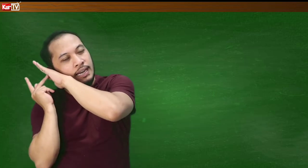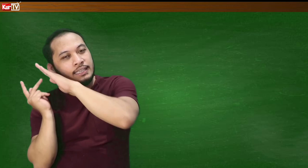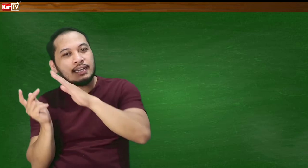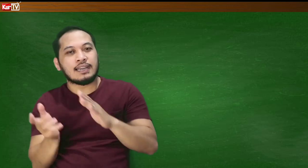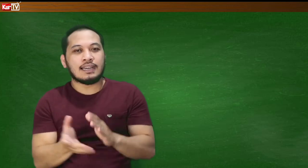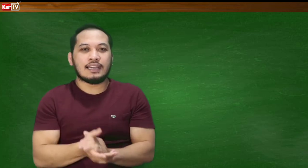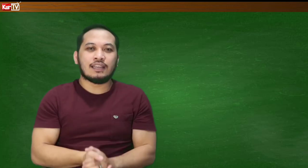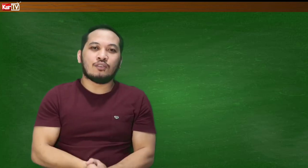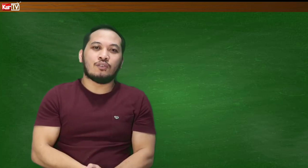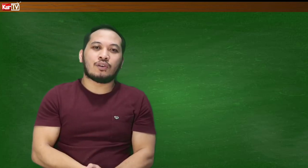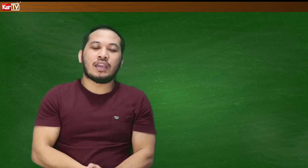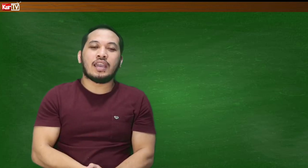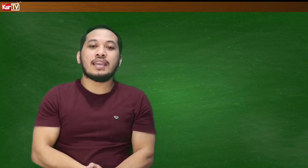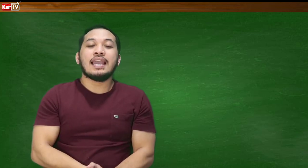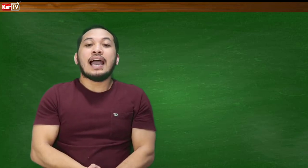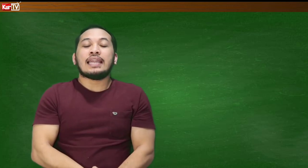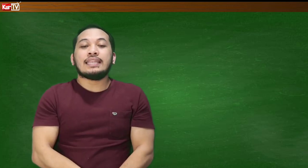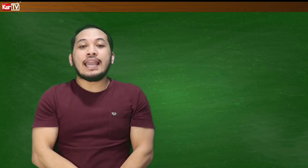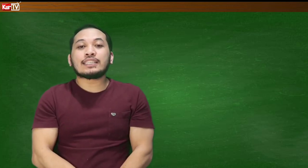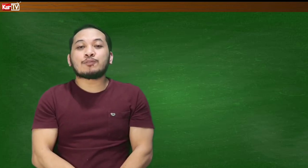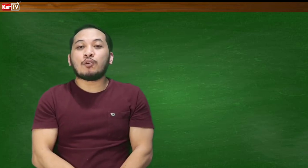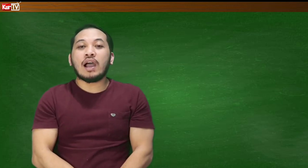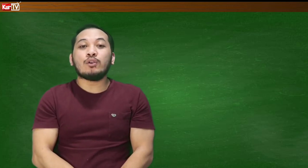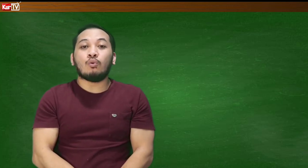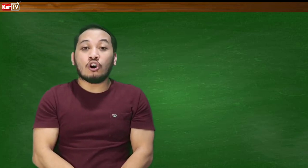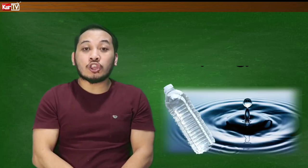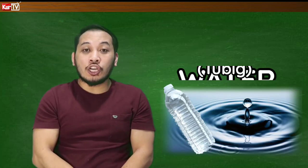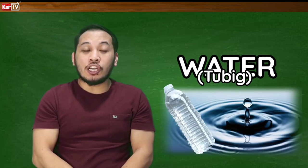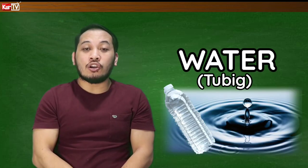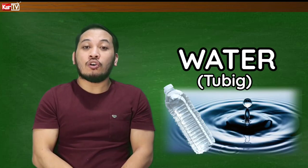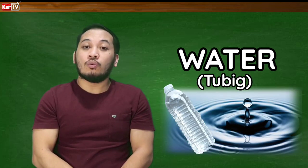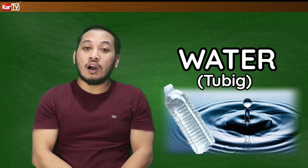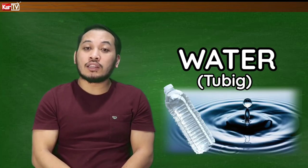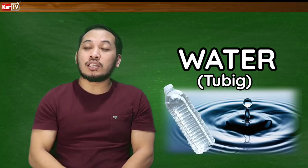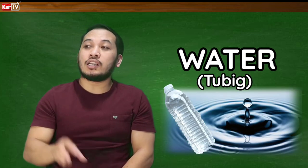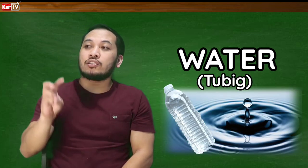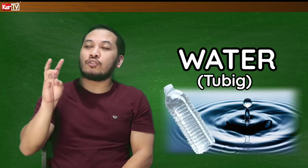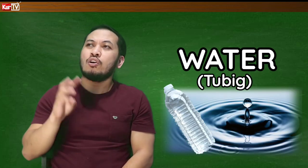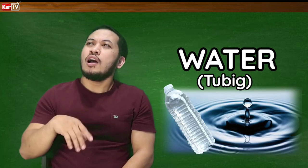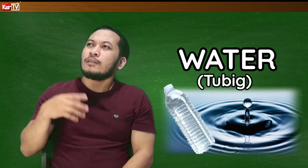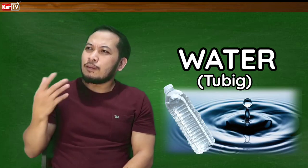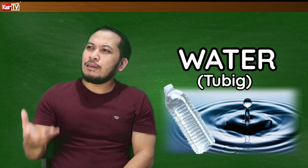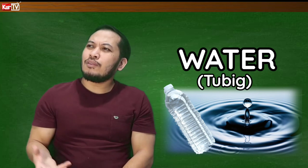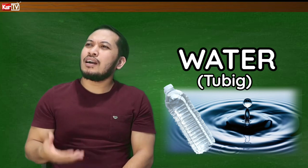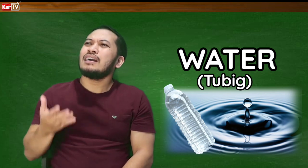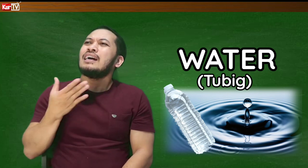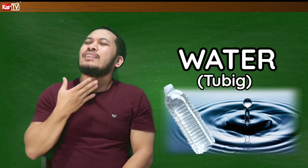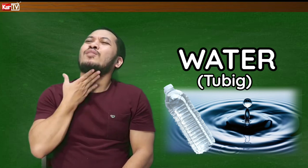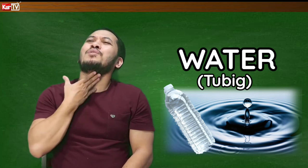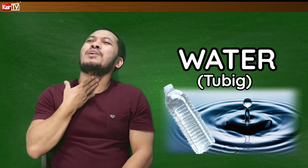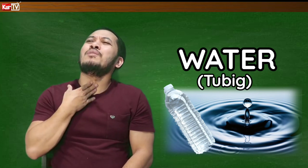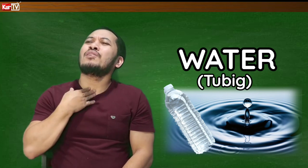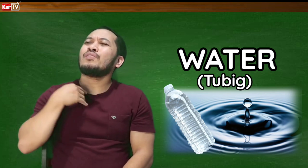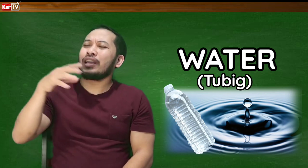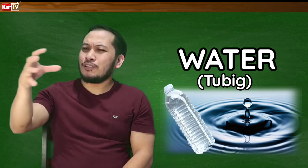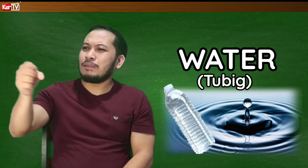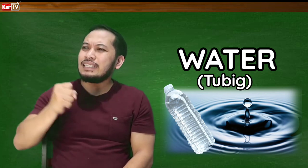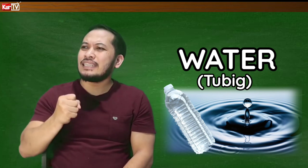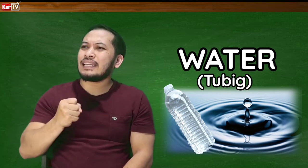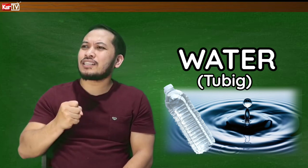Ayan. Okay. Next po ay water. O water. So, sabihin mga, nauuuhaw ako, can you please get